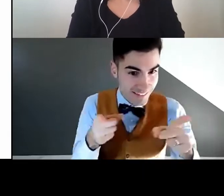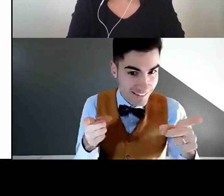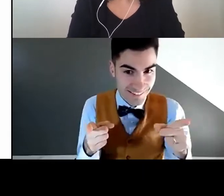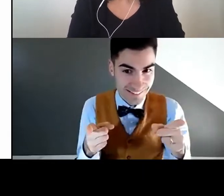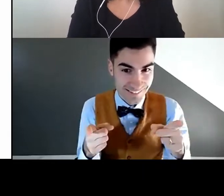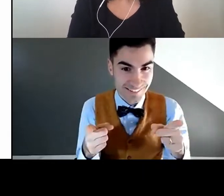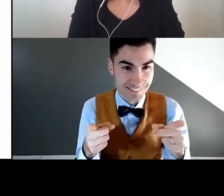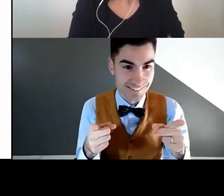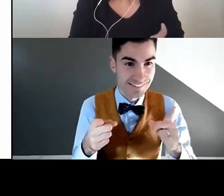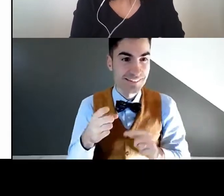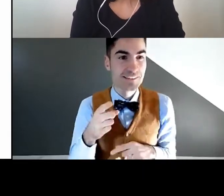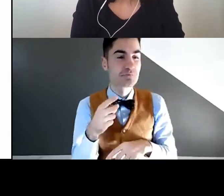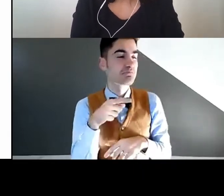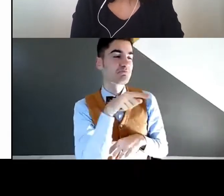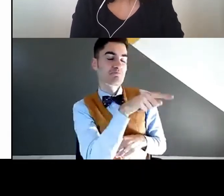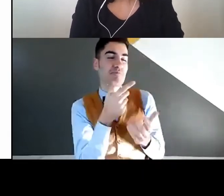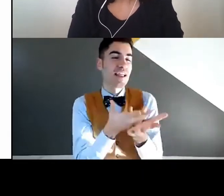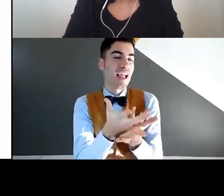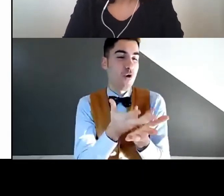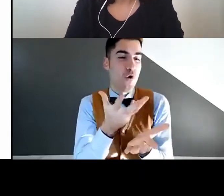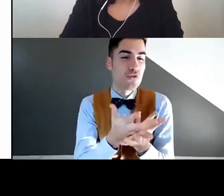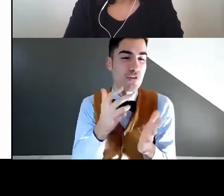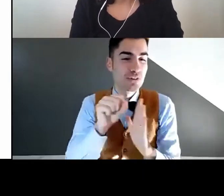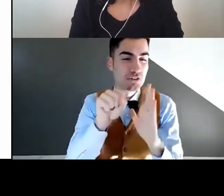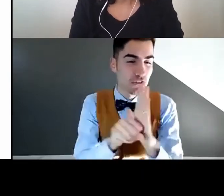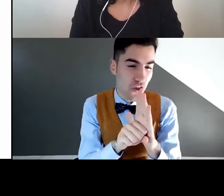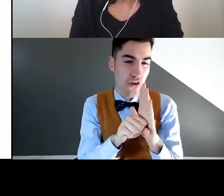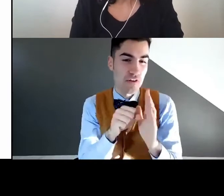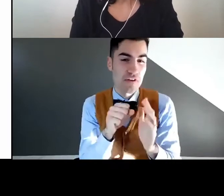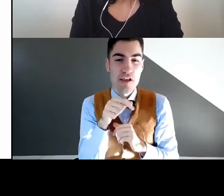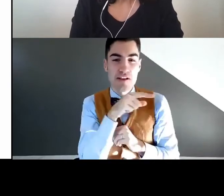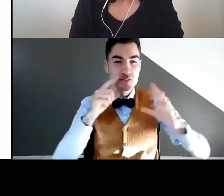Avete visto? Avete capito cosa stava succedendo?